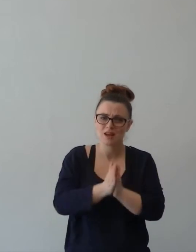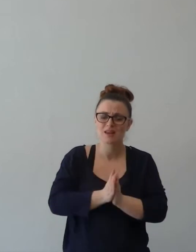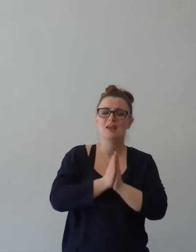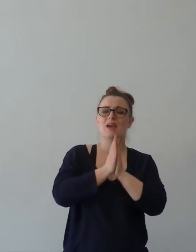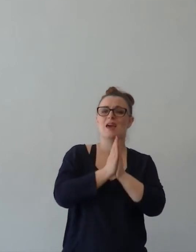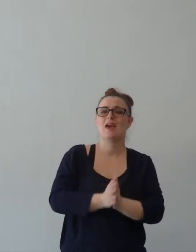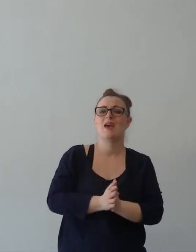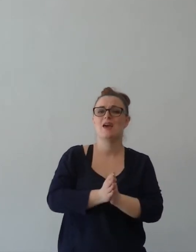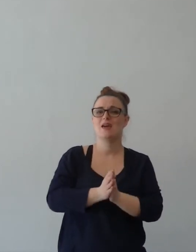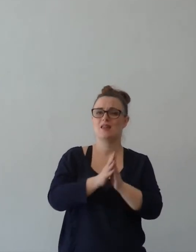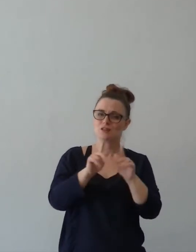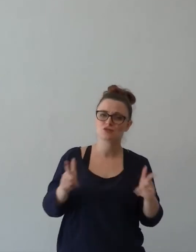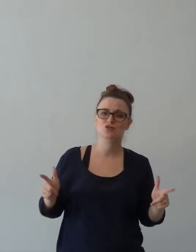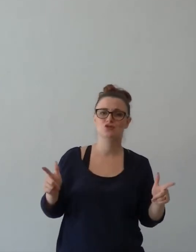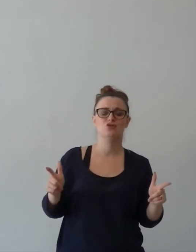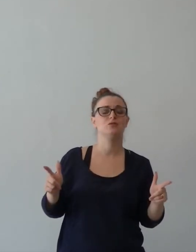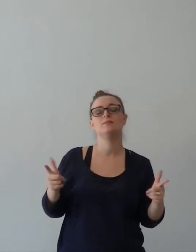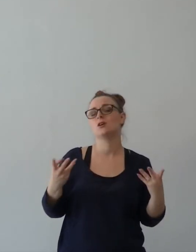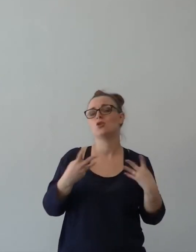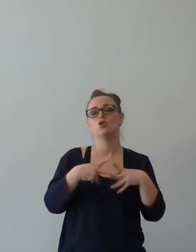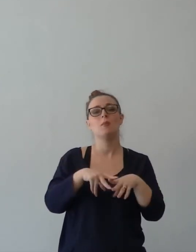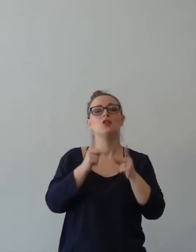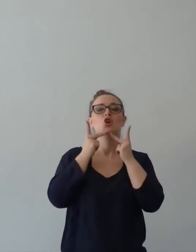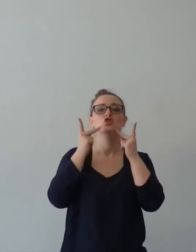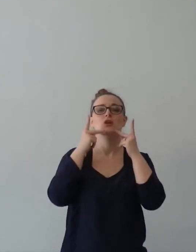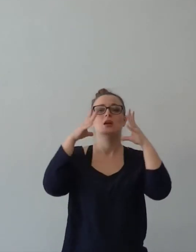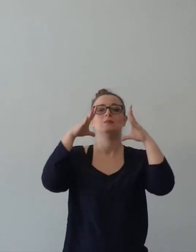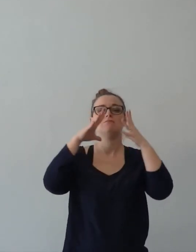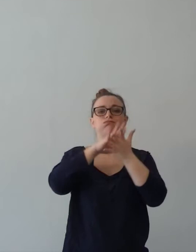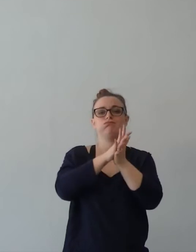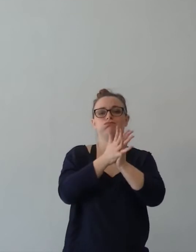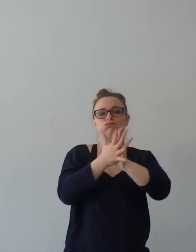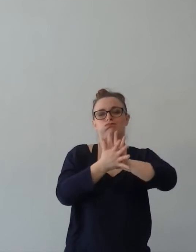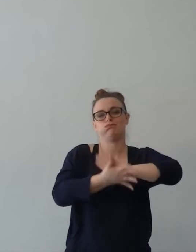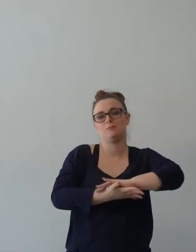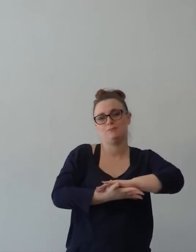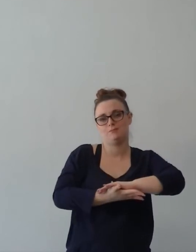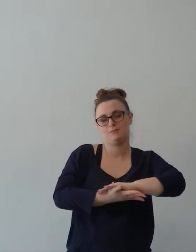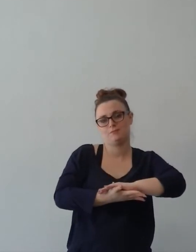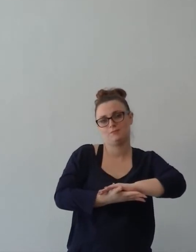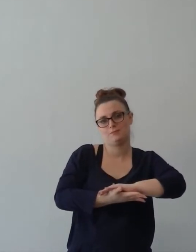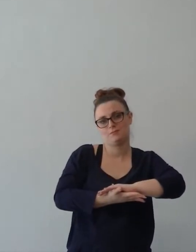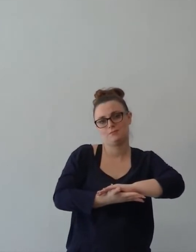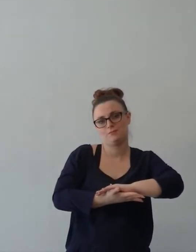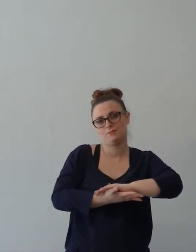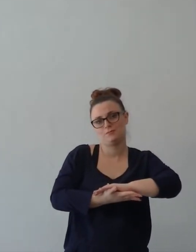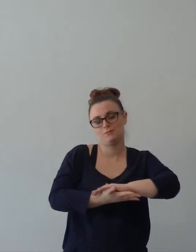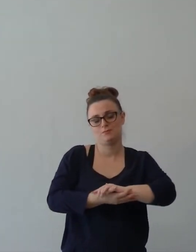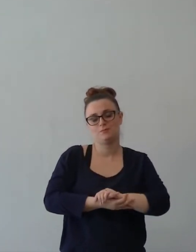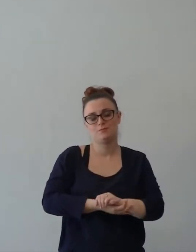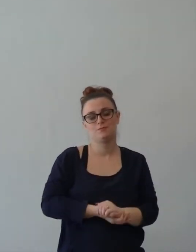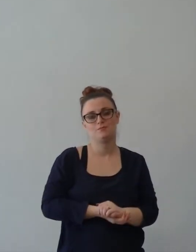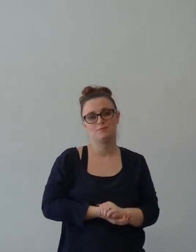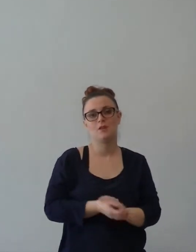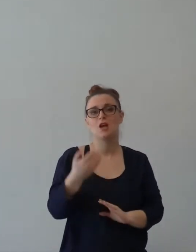ascoltate, allora tu stai uccidendo la tua gioia. Uccidi la tua gioia, secchezze, dici tanto le preghiere non valgono niente,